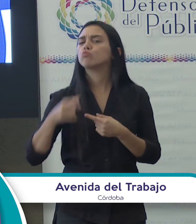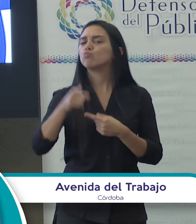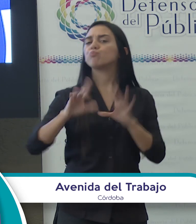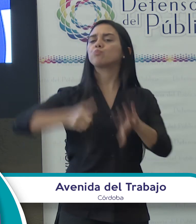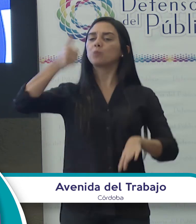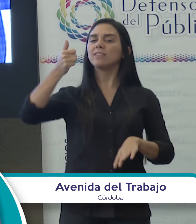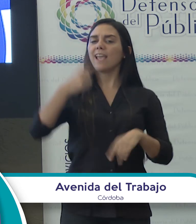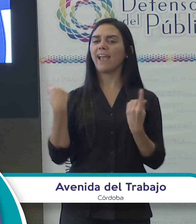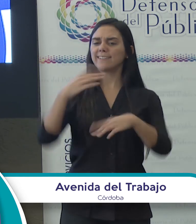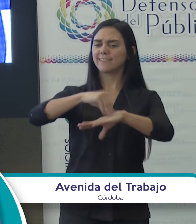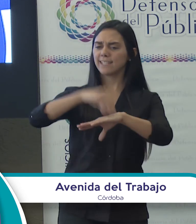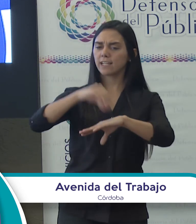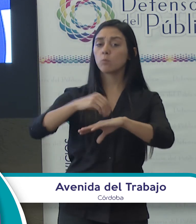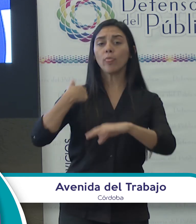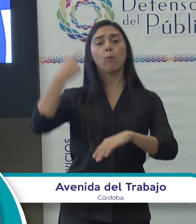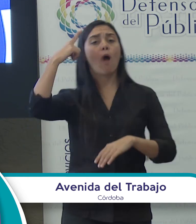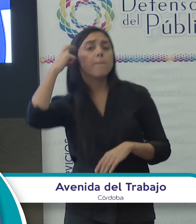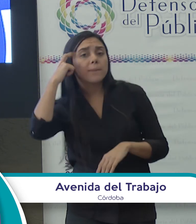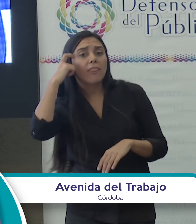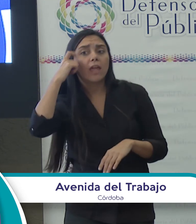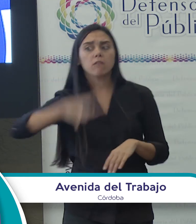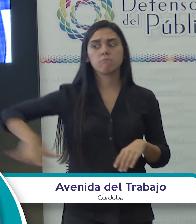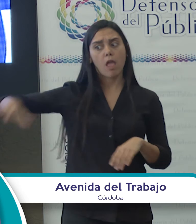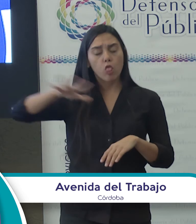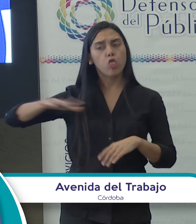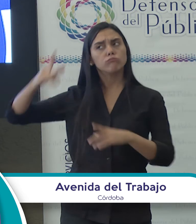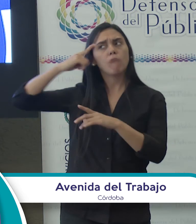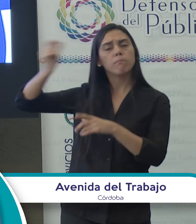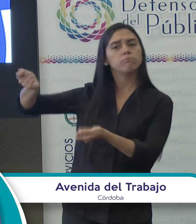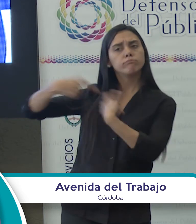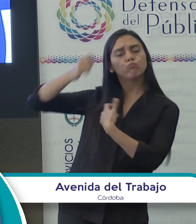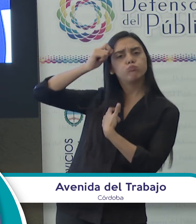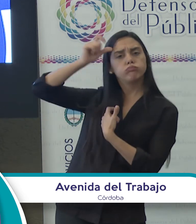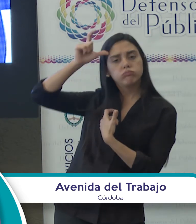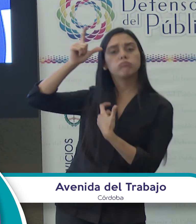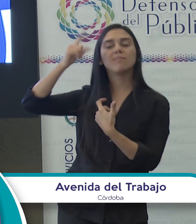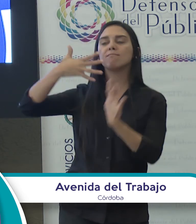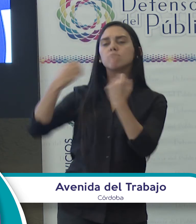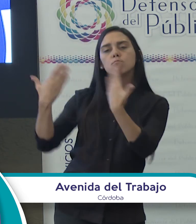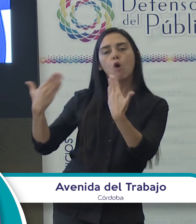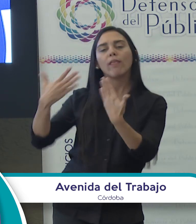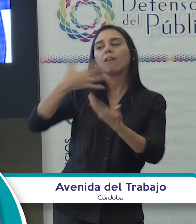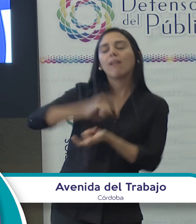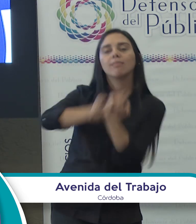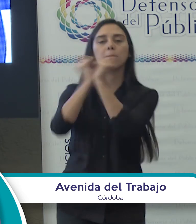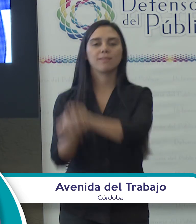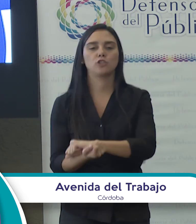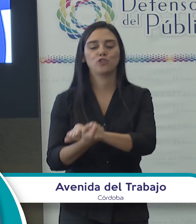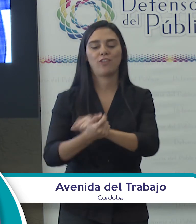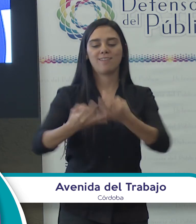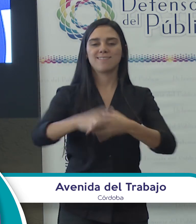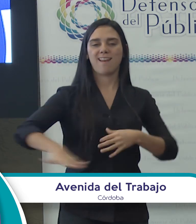que nos llevan en este terreno, tenemos que aprender de los grandes medios y dispuntarles poder en la interpretación de la realidad. Para